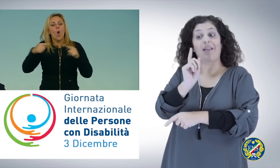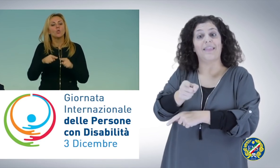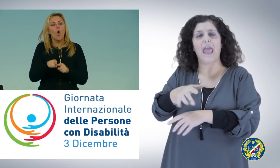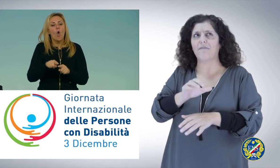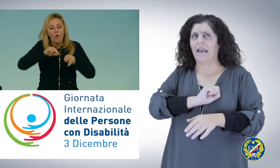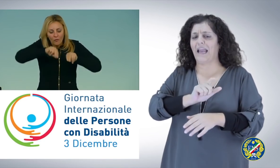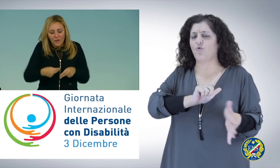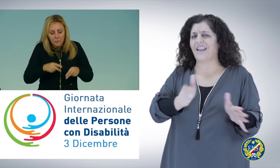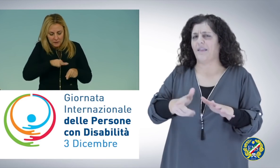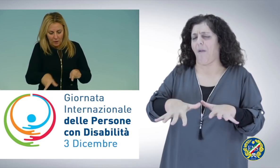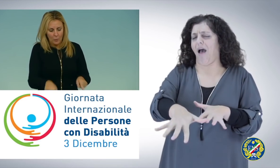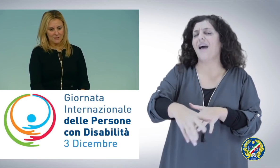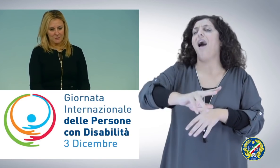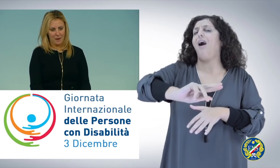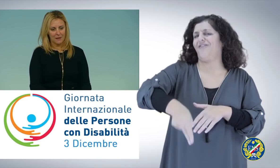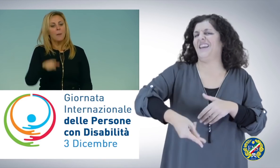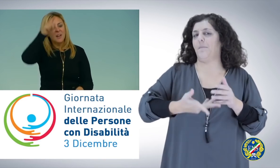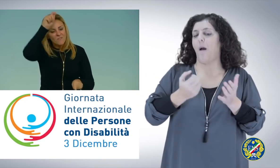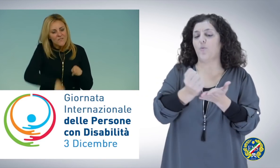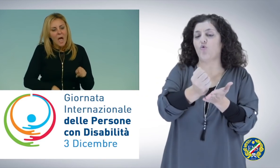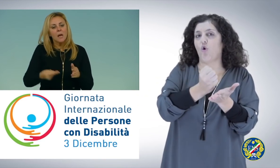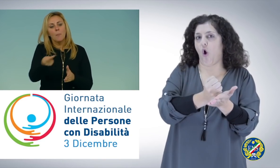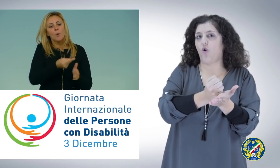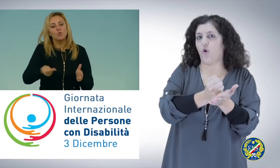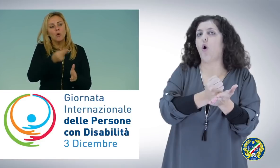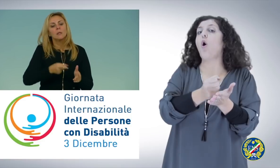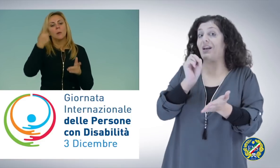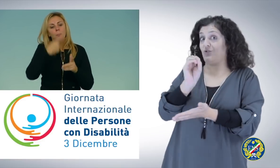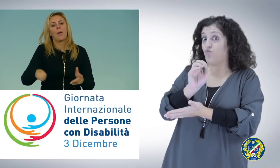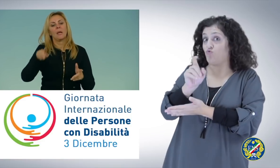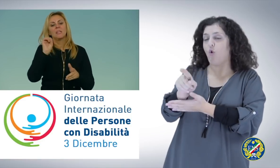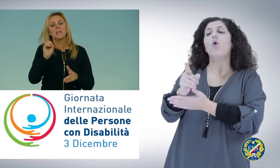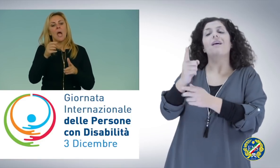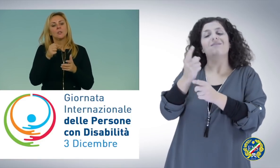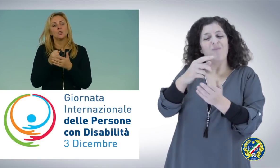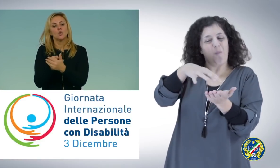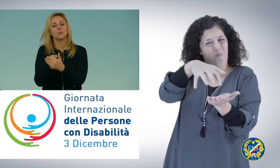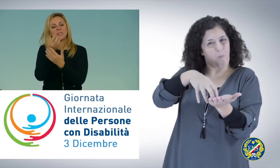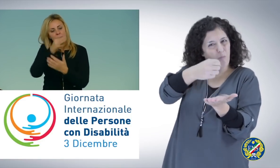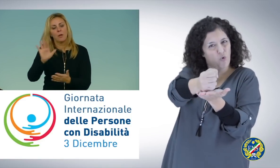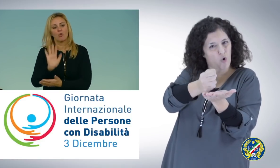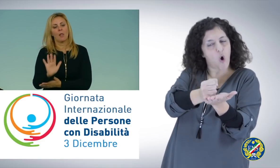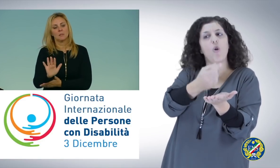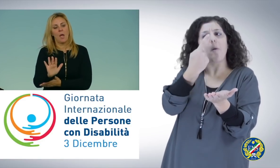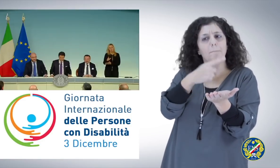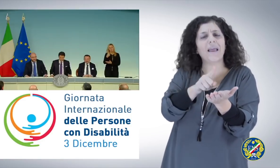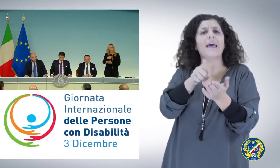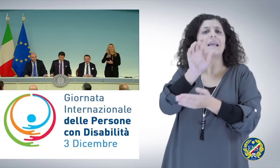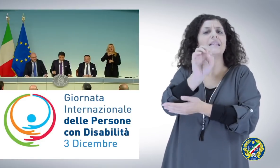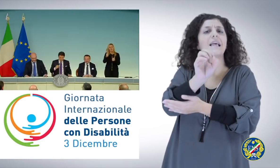firmato già questa settimana per avviare dei progetti per fare in modo che ci siano degli insegnanti specializzati e formati sulla lingua dei